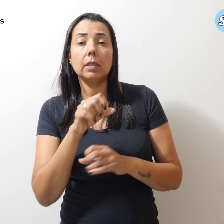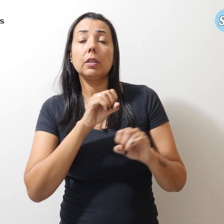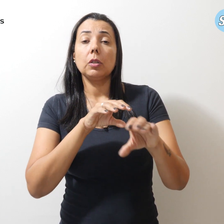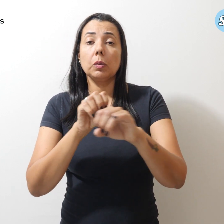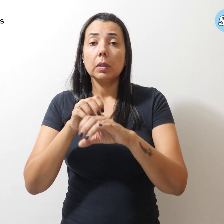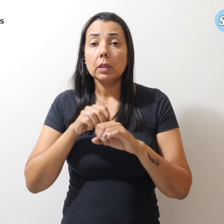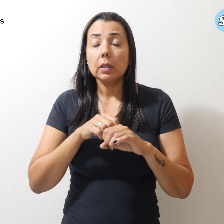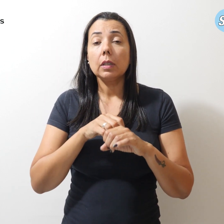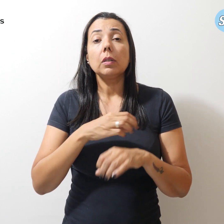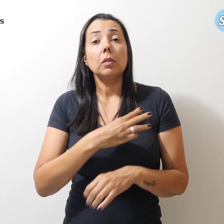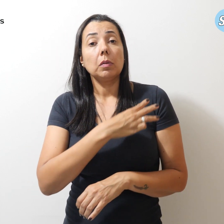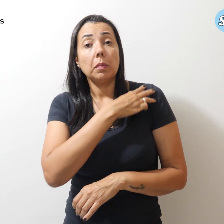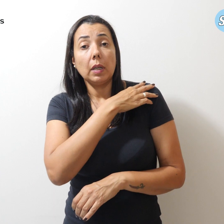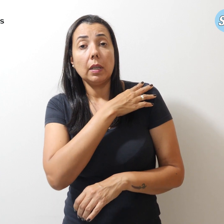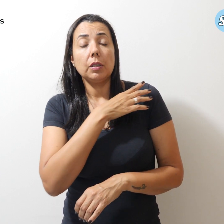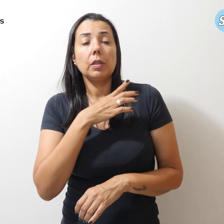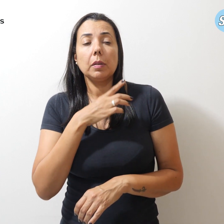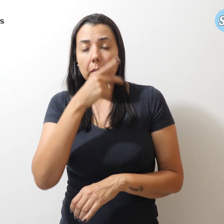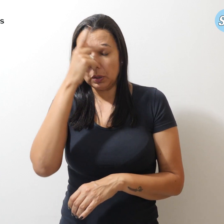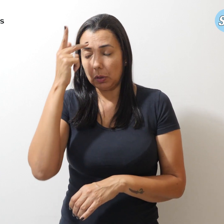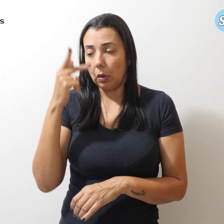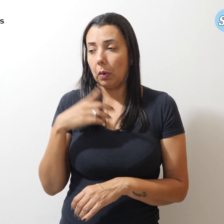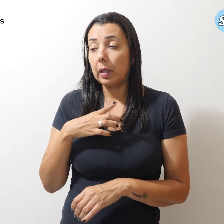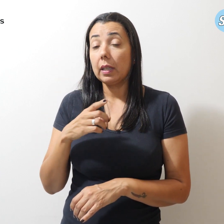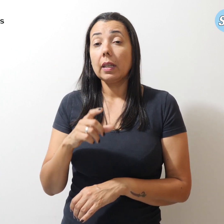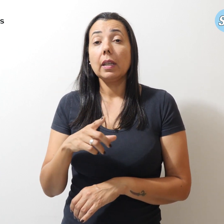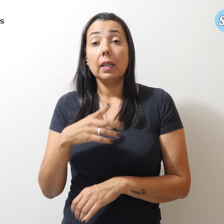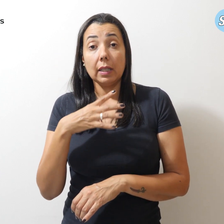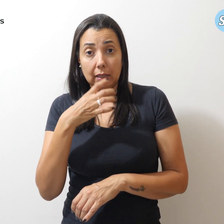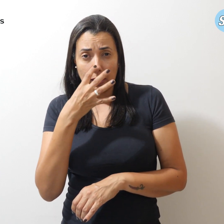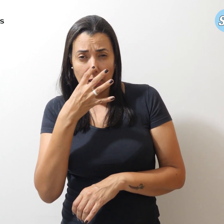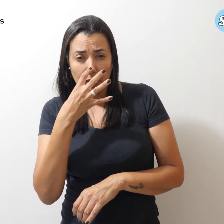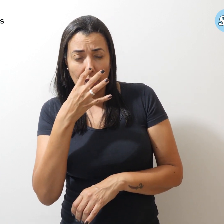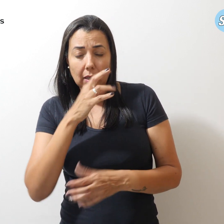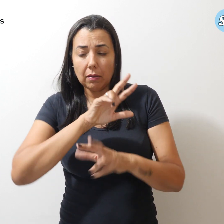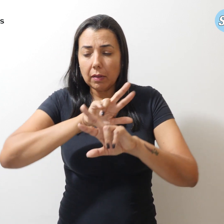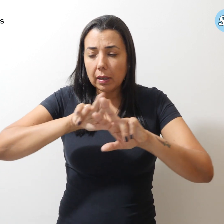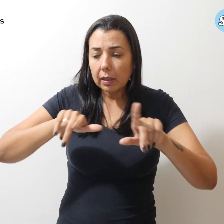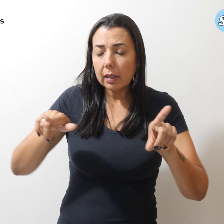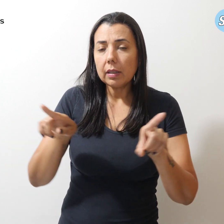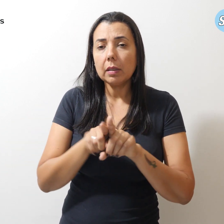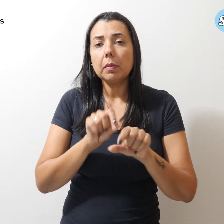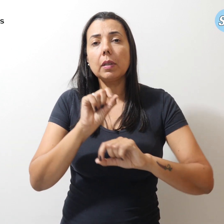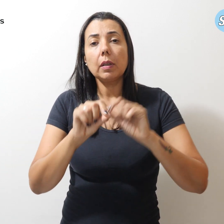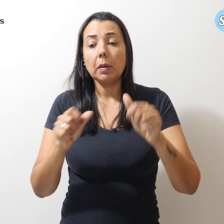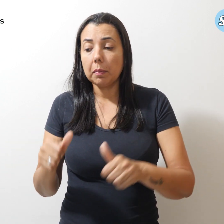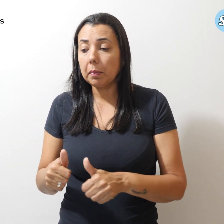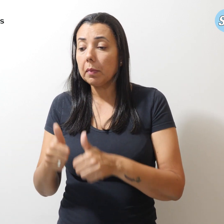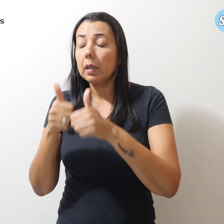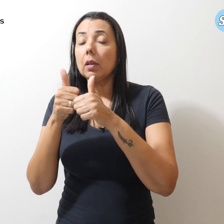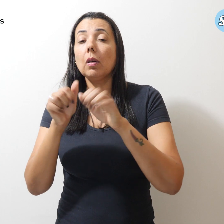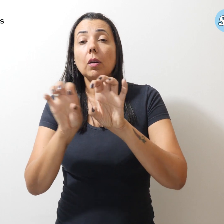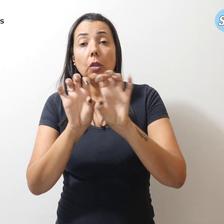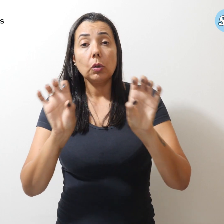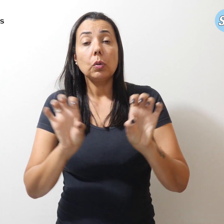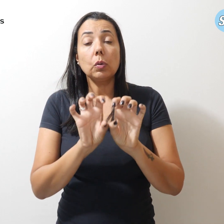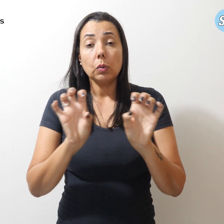médio atrativo, inclusivo, diversificado, com melhor infraestrutura e